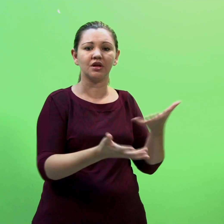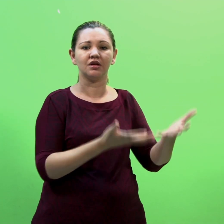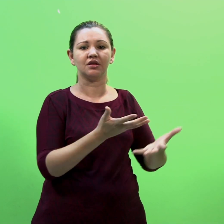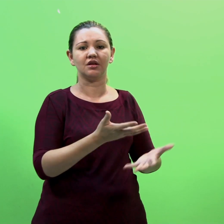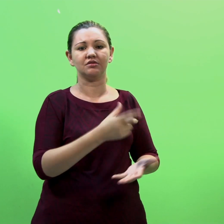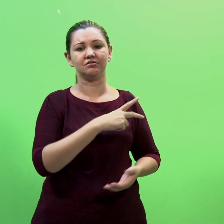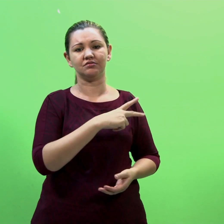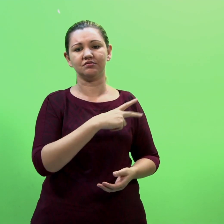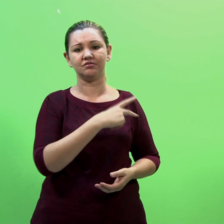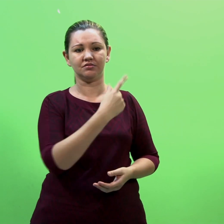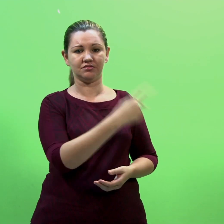10.